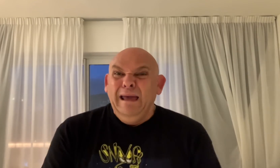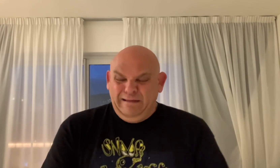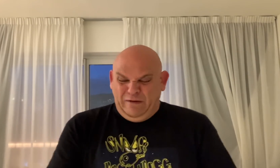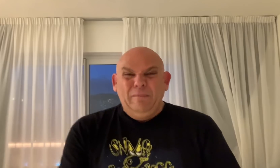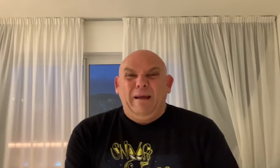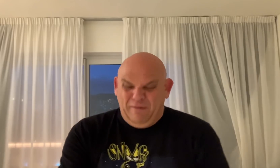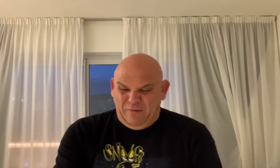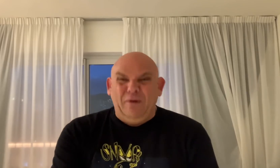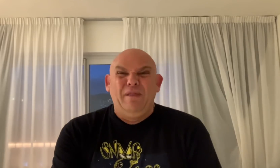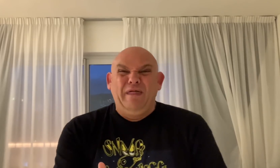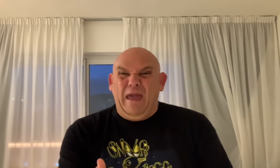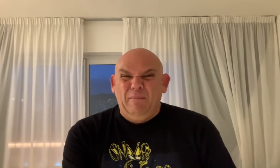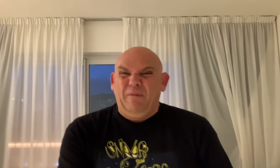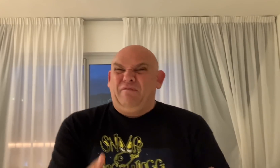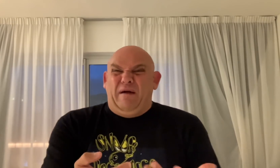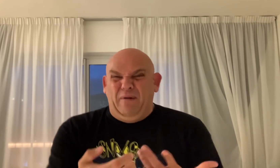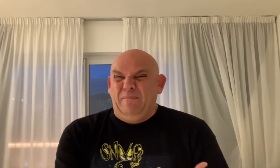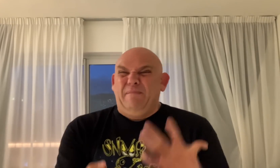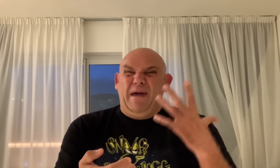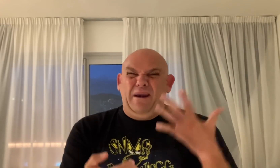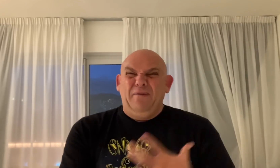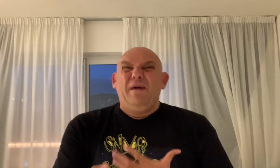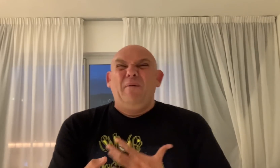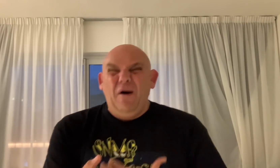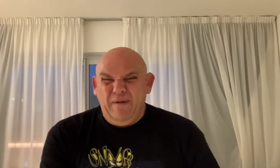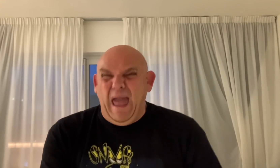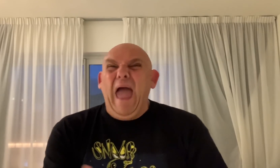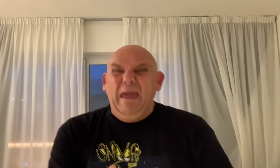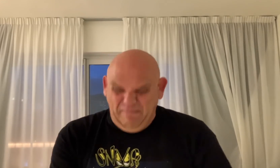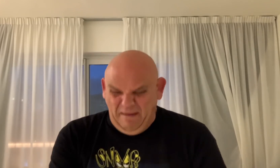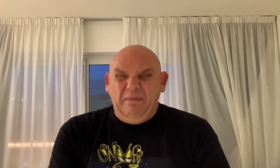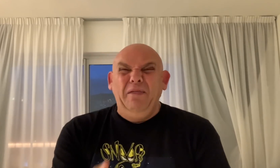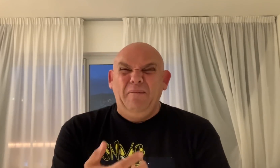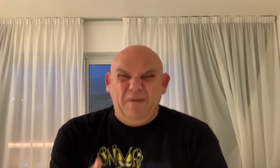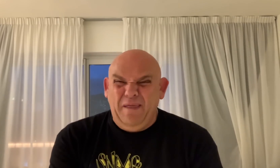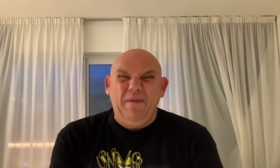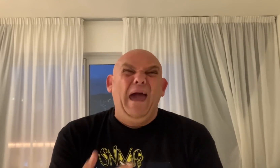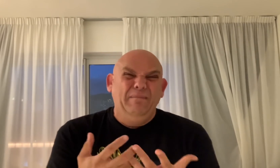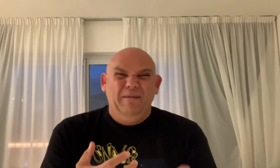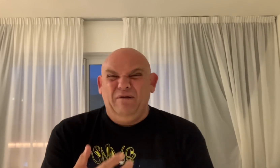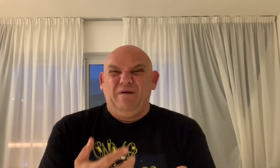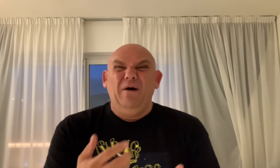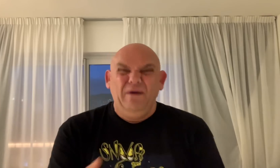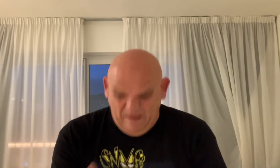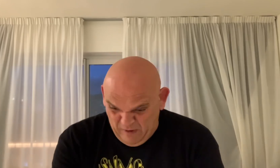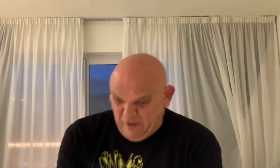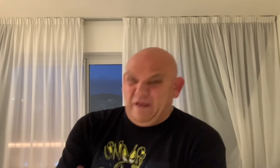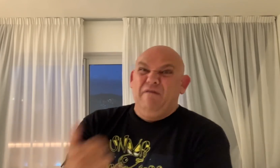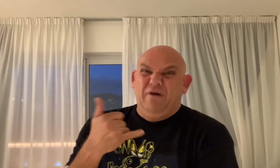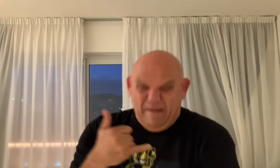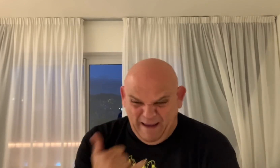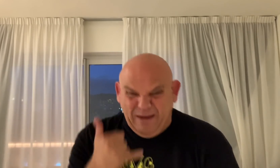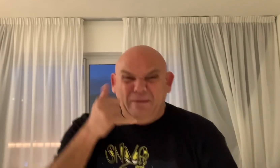Este hombre cuando vio el mensaje, hombre, por favor, mi perro, mi móvil, Dios mío, de mi alma, por favor, llamó por teléfono a Paco.